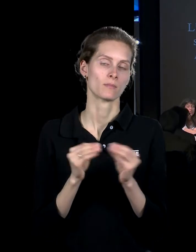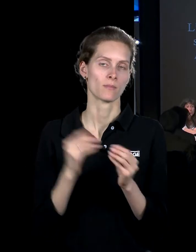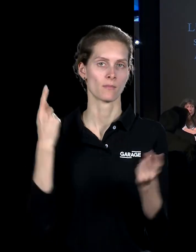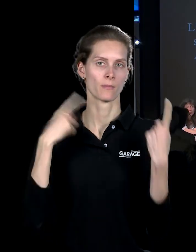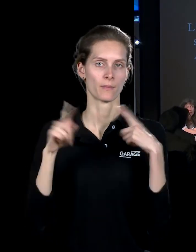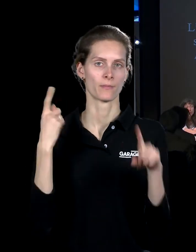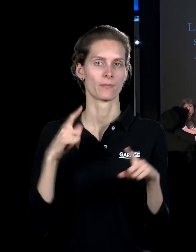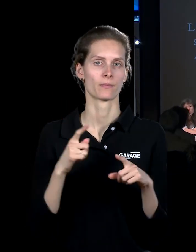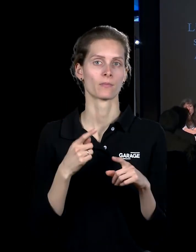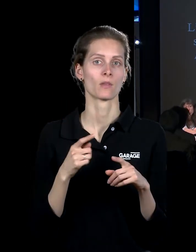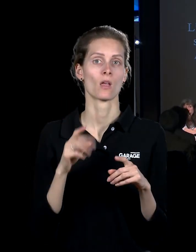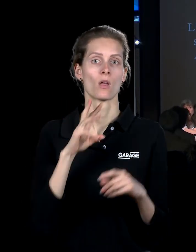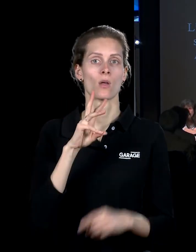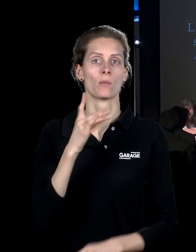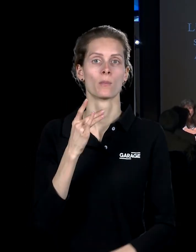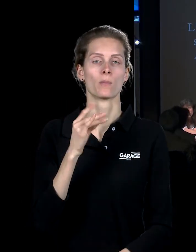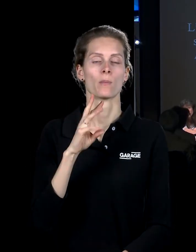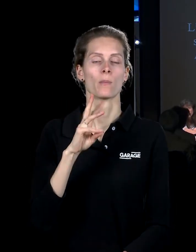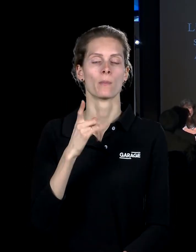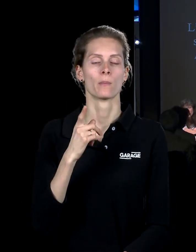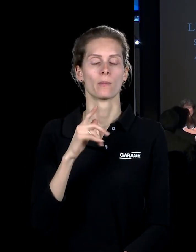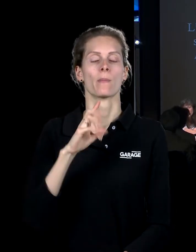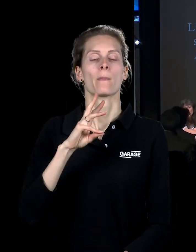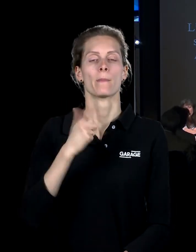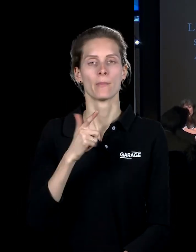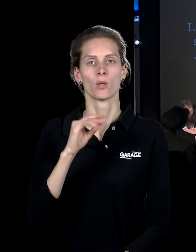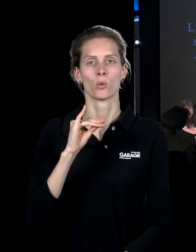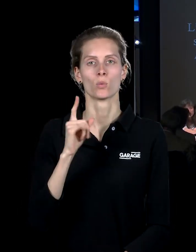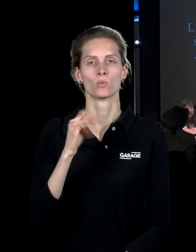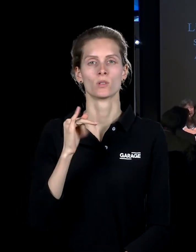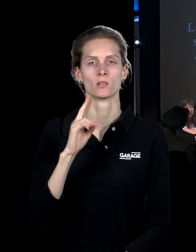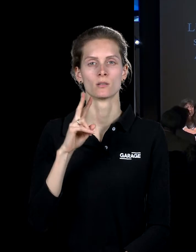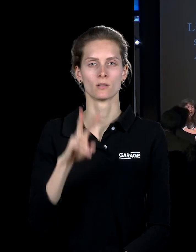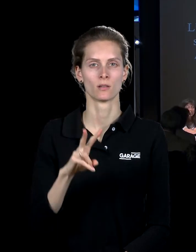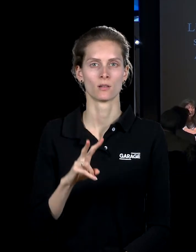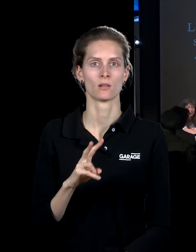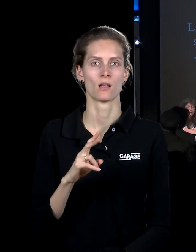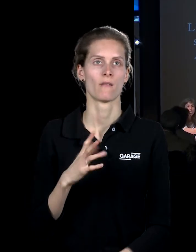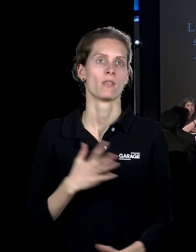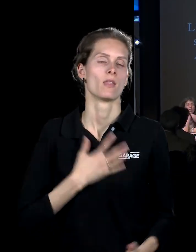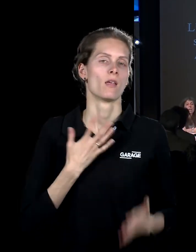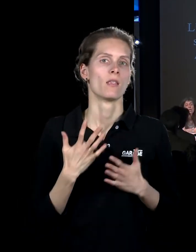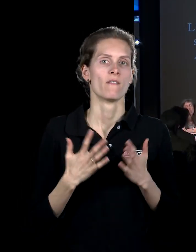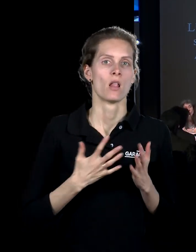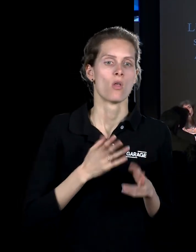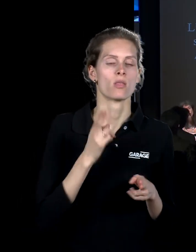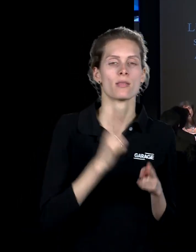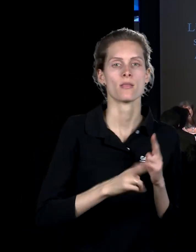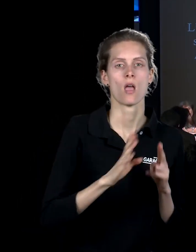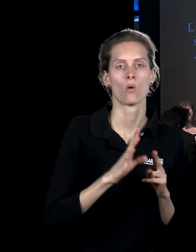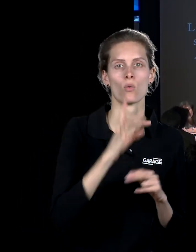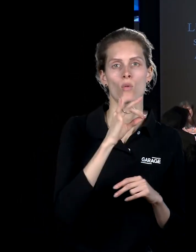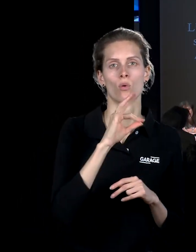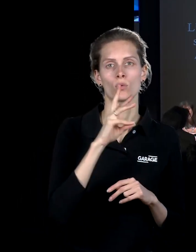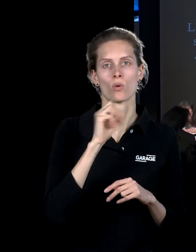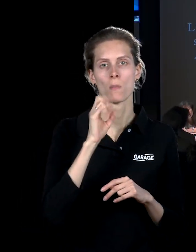Это проект, это мюзикл. Это экспедиция, вдохновлённая неоконченным